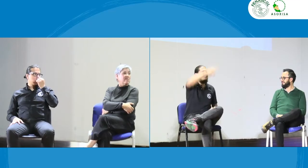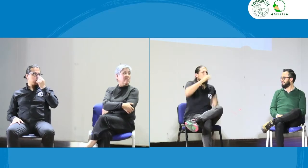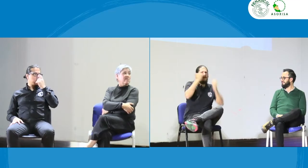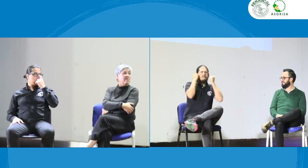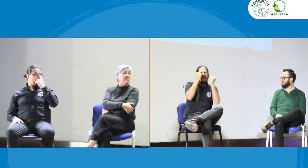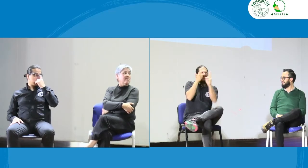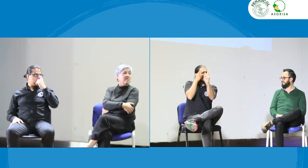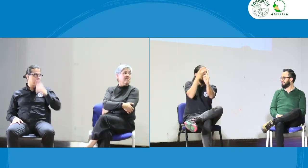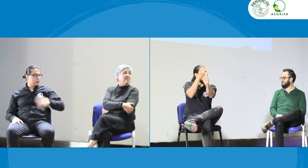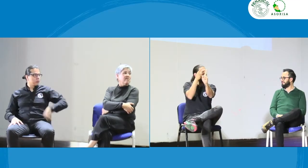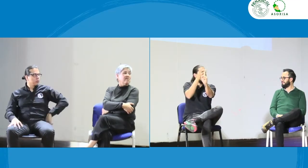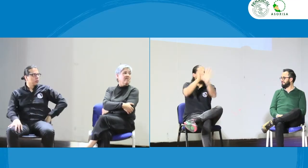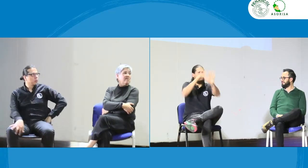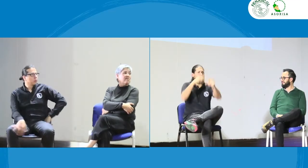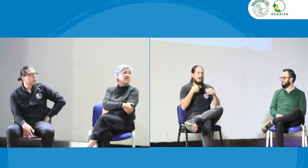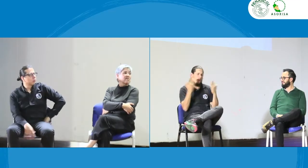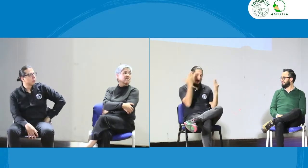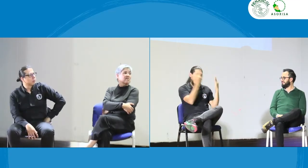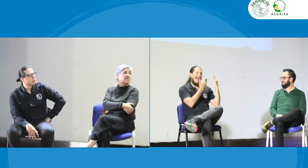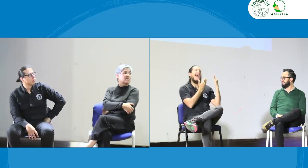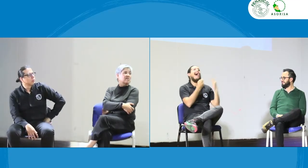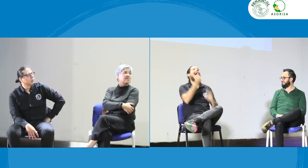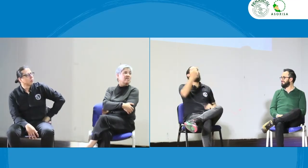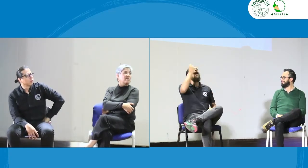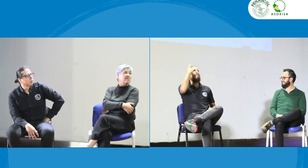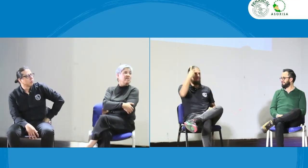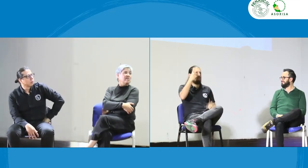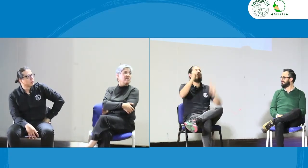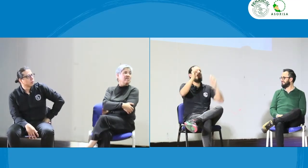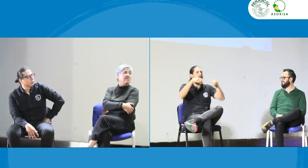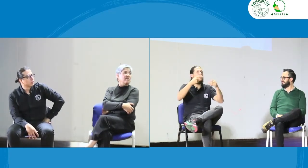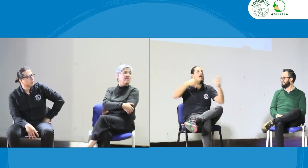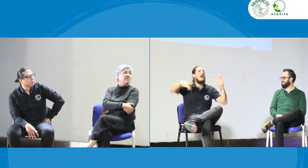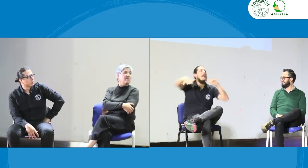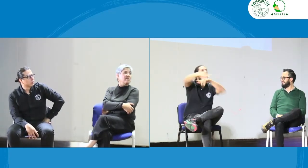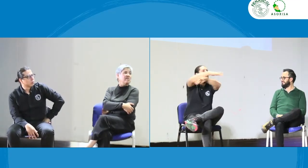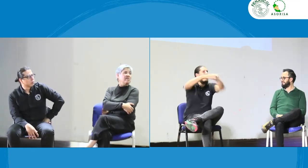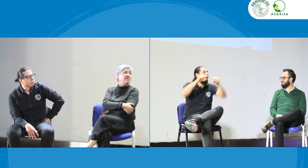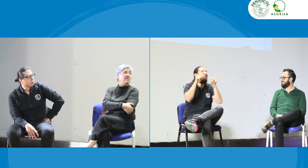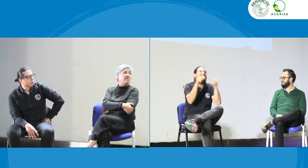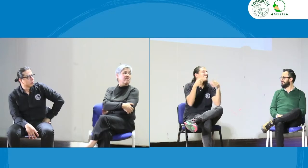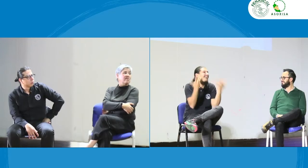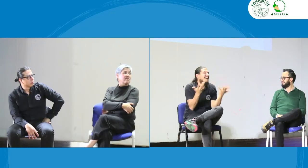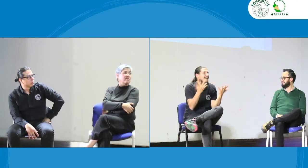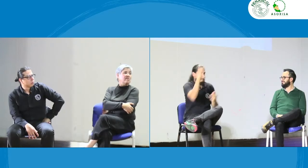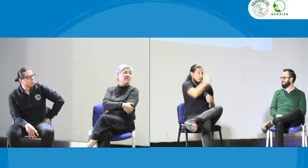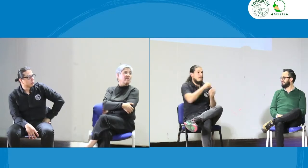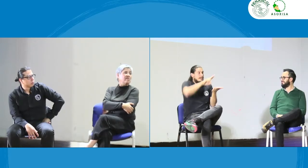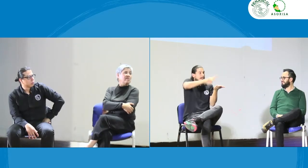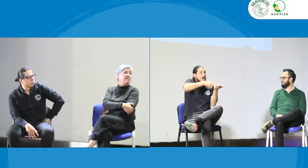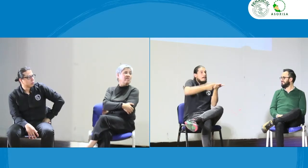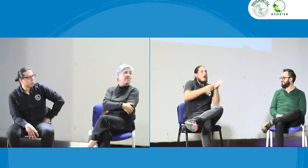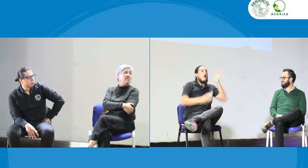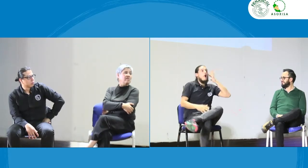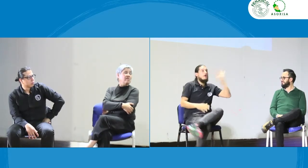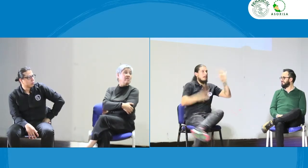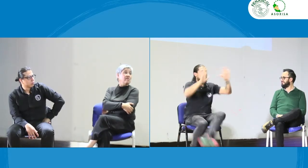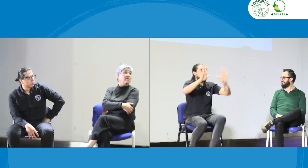es por eso, por eso hay que trabajar en un propio en un propio en un trabajo mancomunado. Entonces, por ejemplo, un intérprete